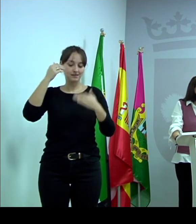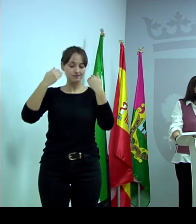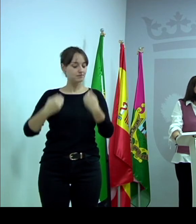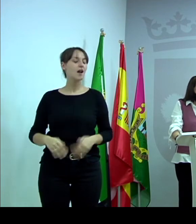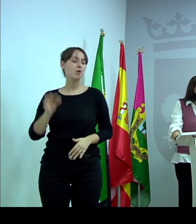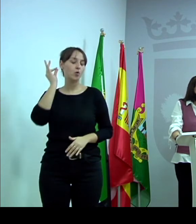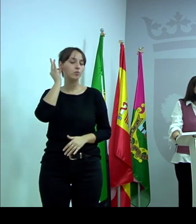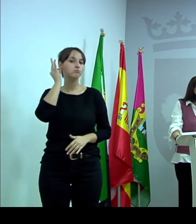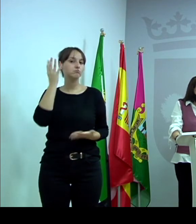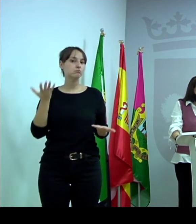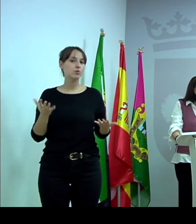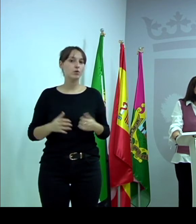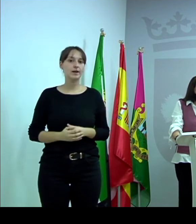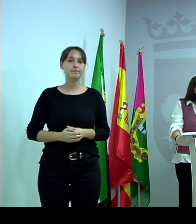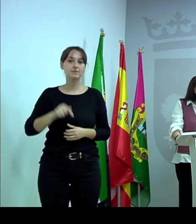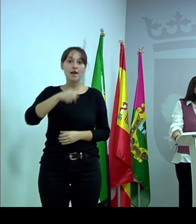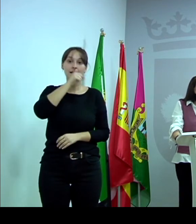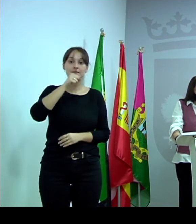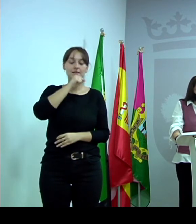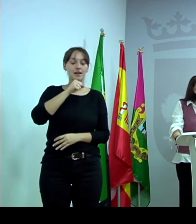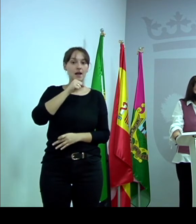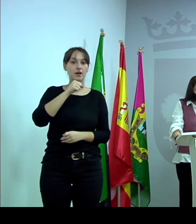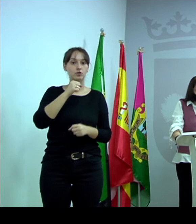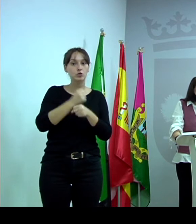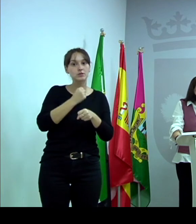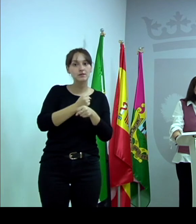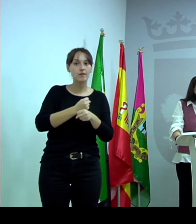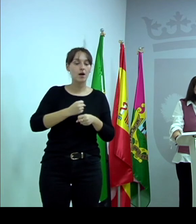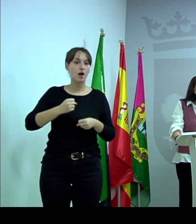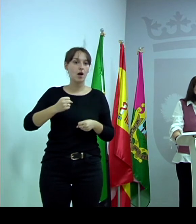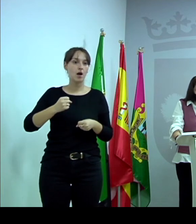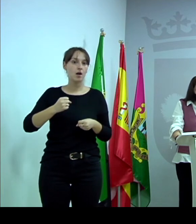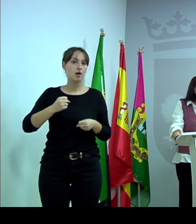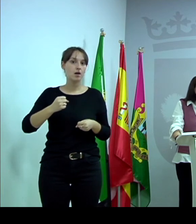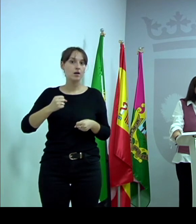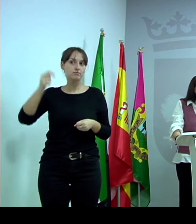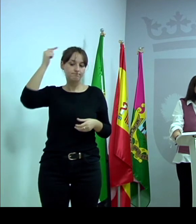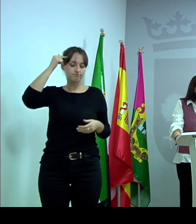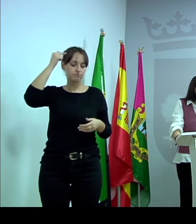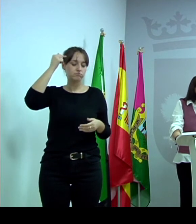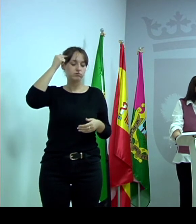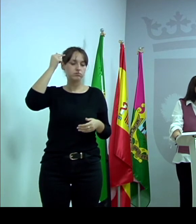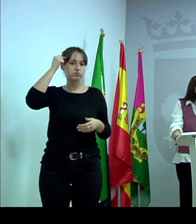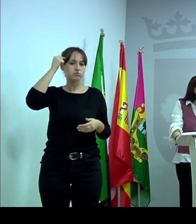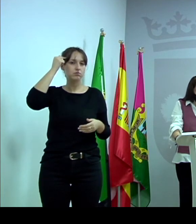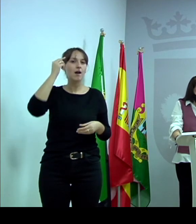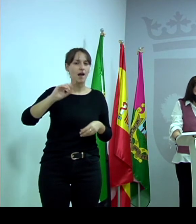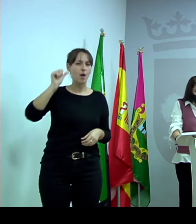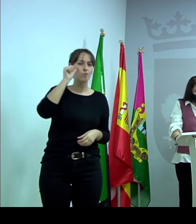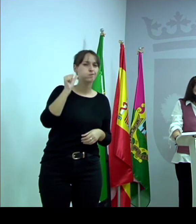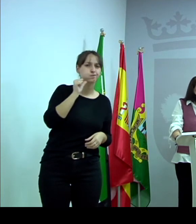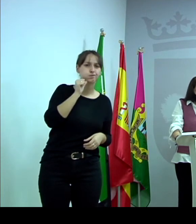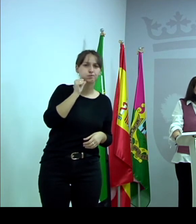a trabajar? Este año, salud mental perinatal, trabajamos las emociones, el vínculo y la salud mental en el embarazo, en el parto y en el